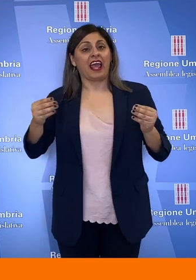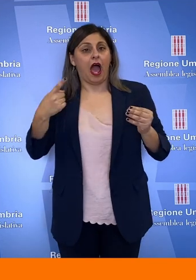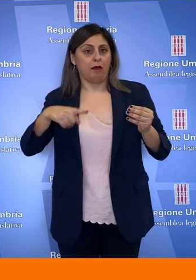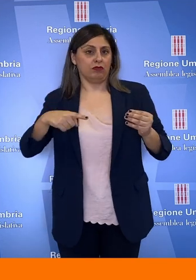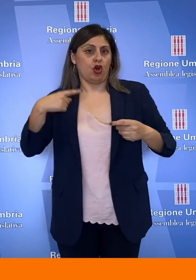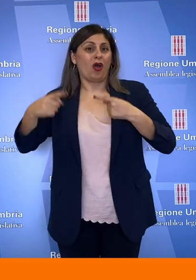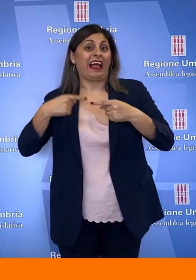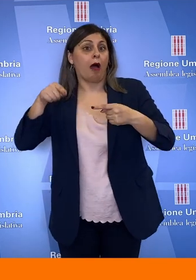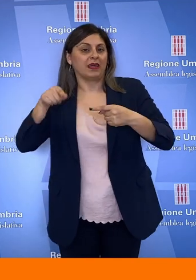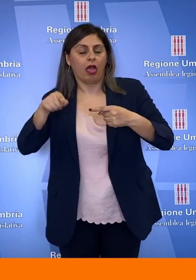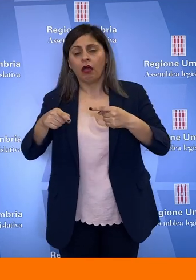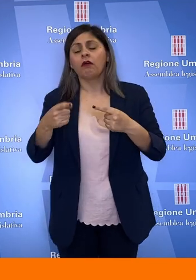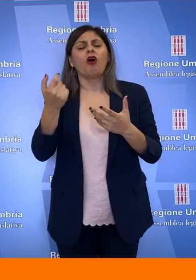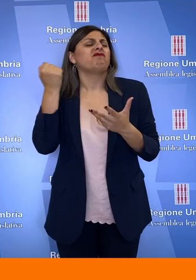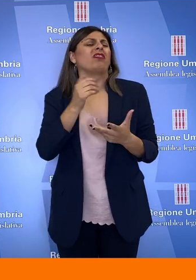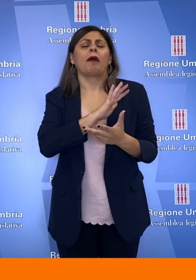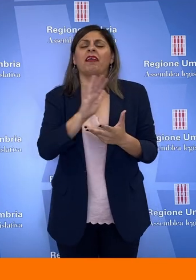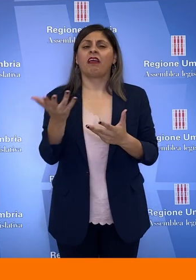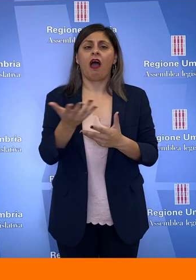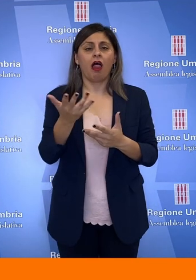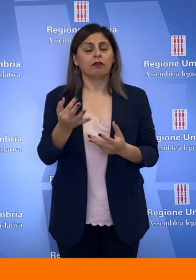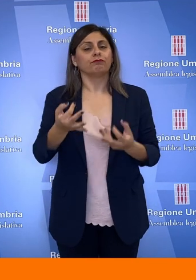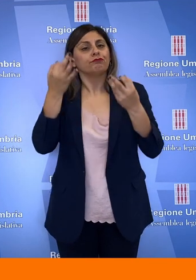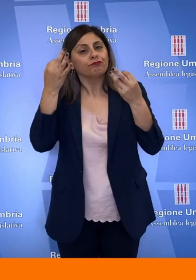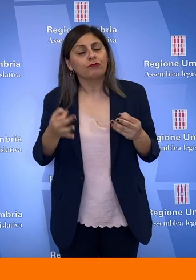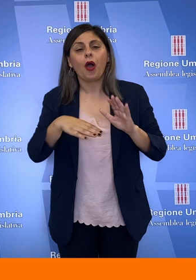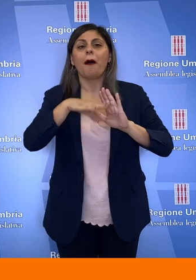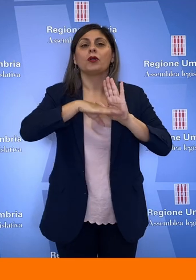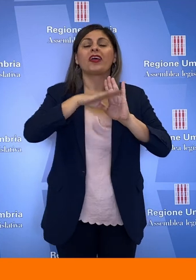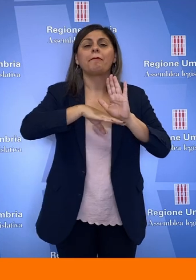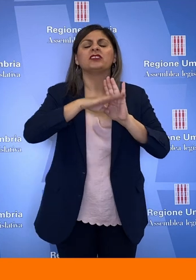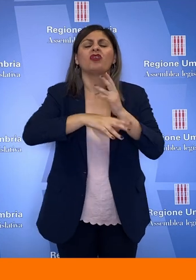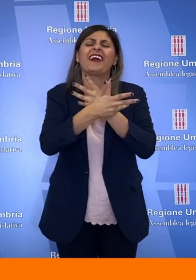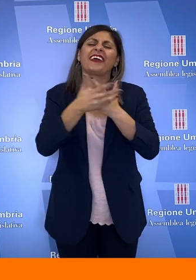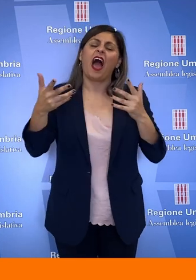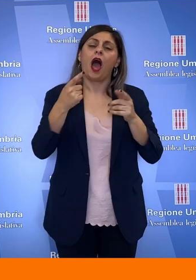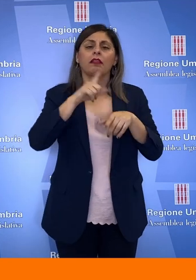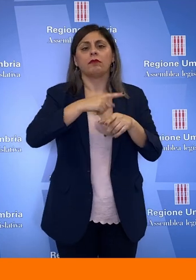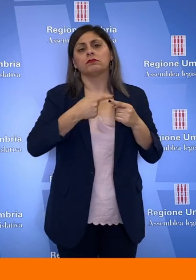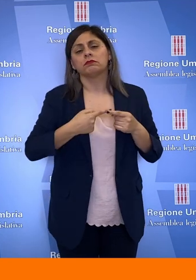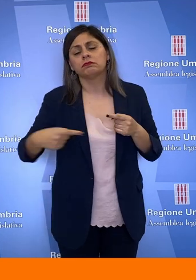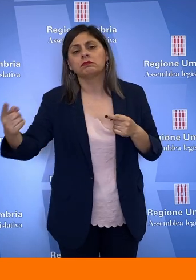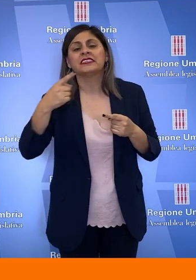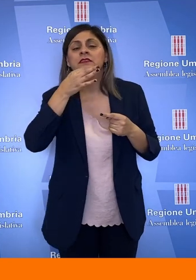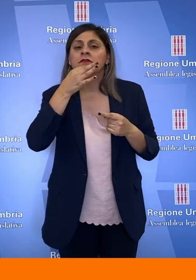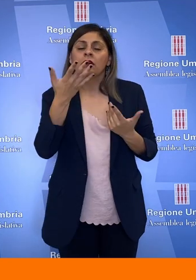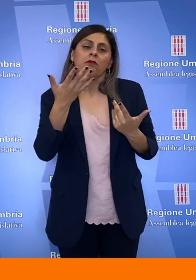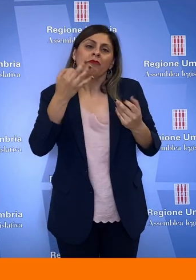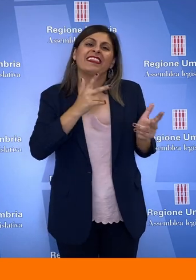Fondamentale è stato rimarcato la definizione di una programmazione chiara e duratura e quindi un rilancio del trasporto pubblico